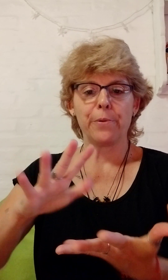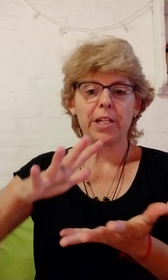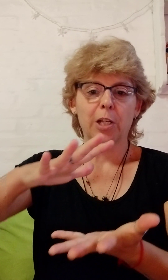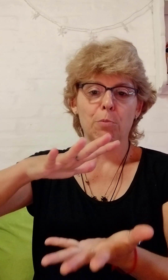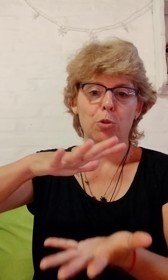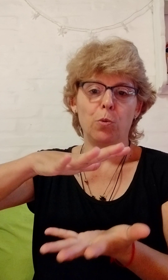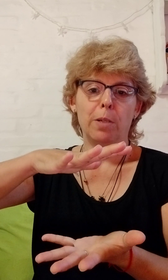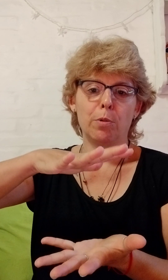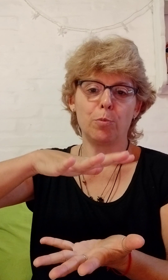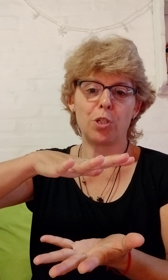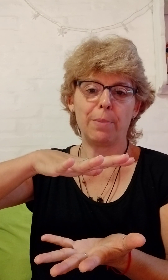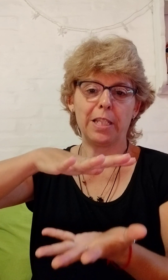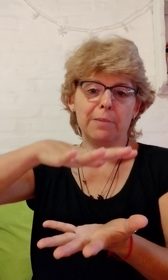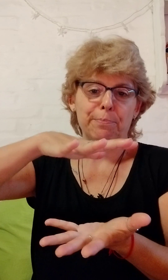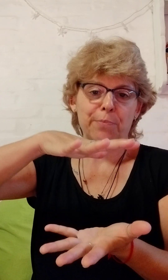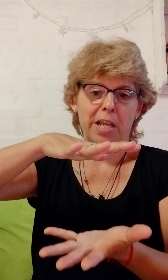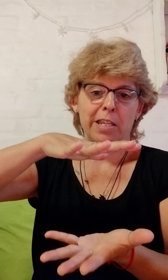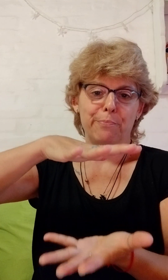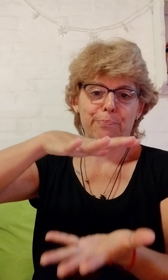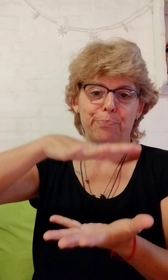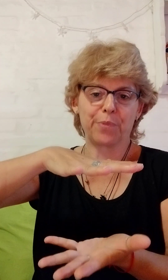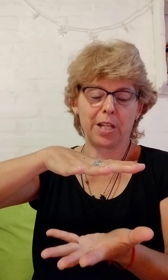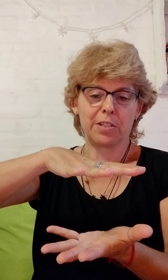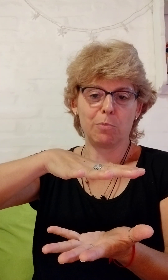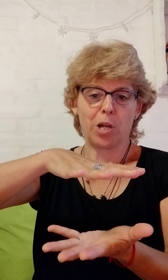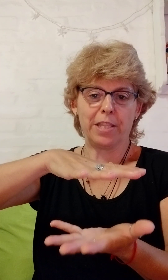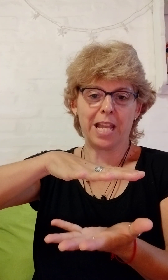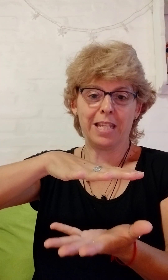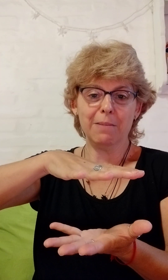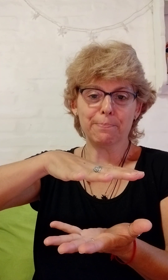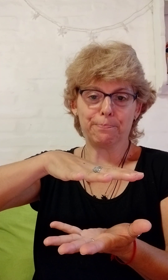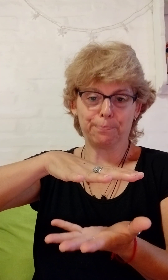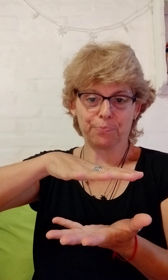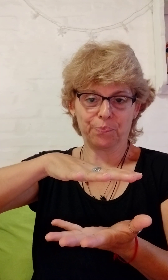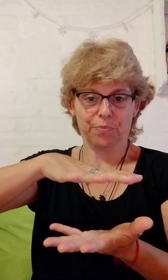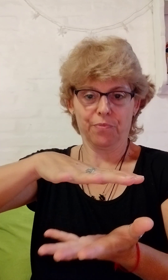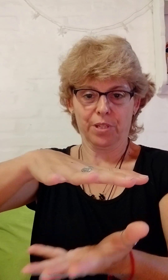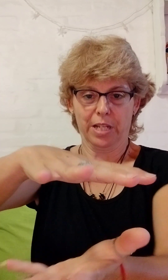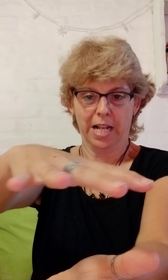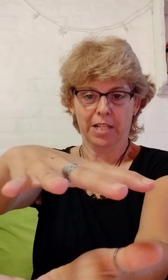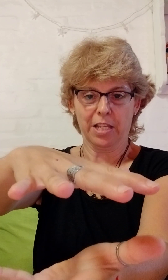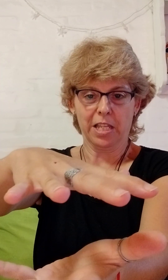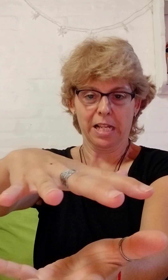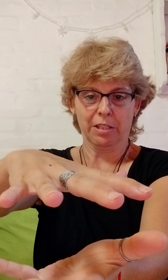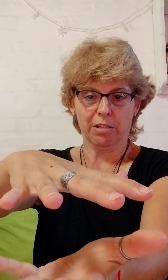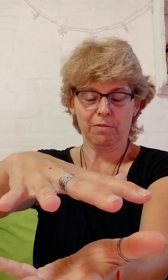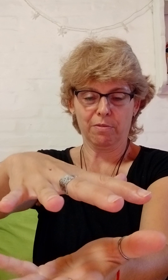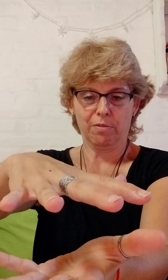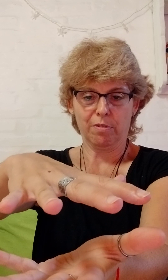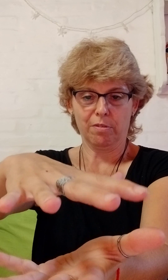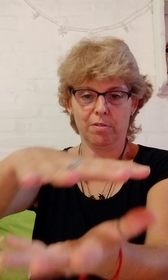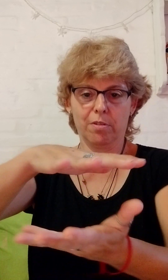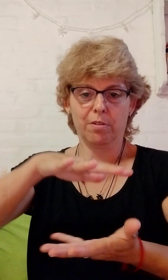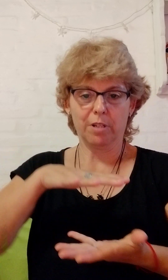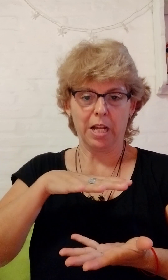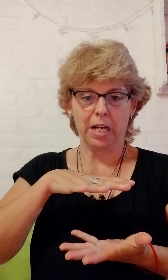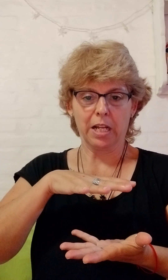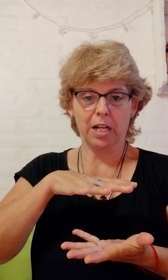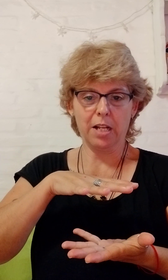abiertas. si tuviéramos mucha plata. Hacemos de ahí. Hacia adelante. Arranca acá.